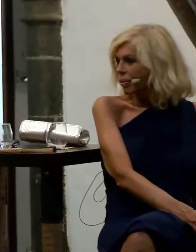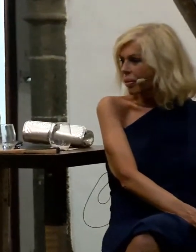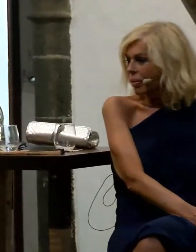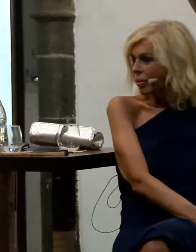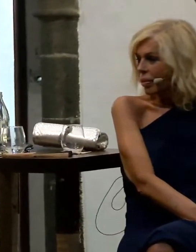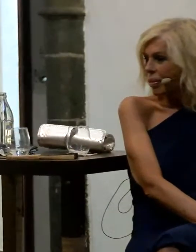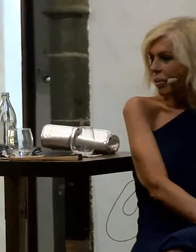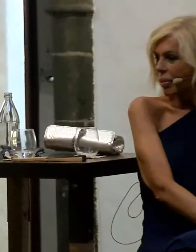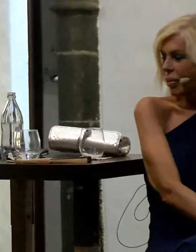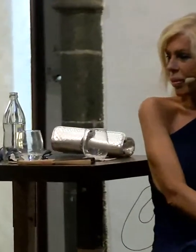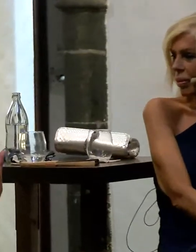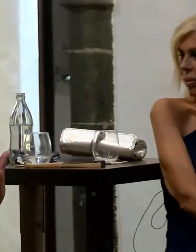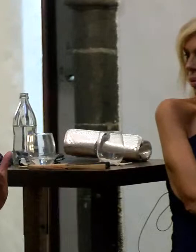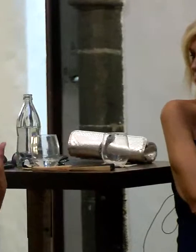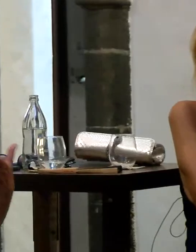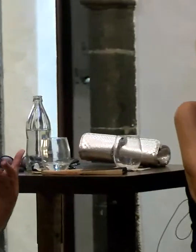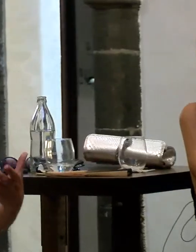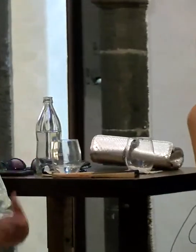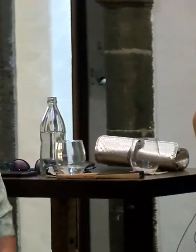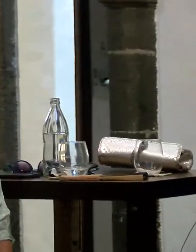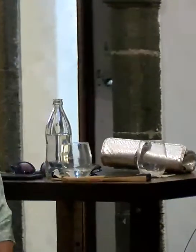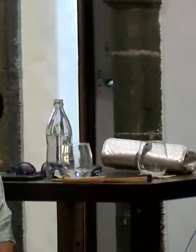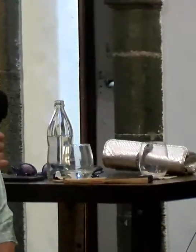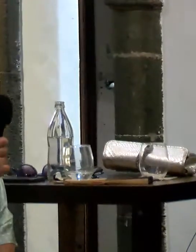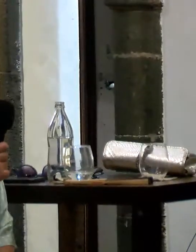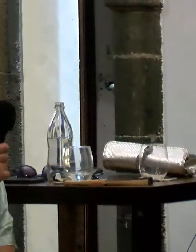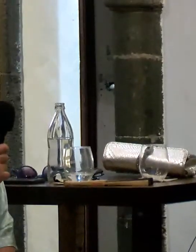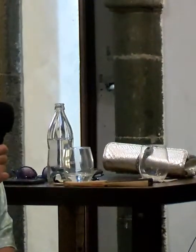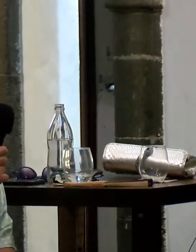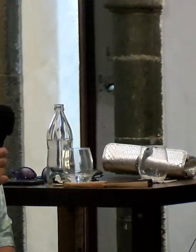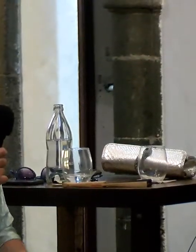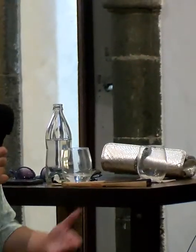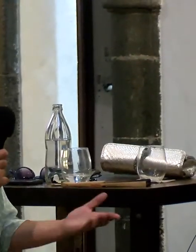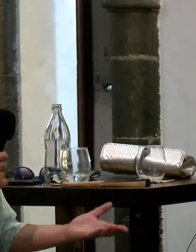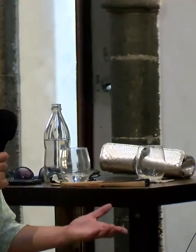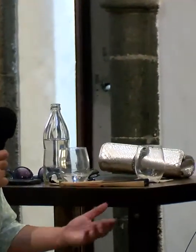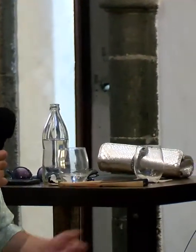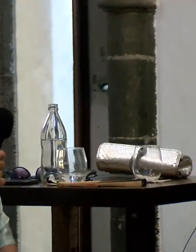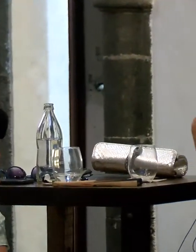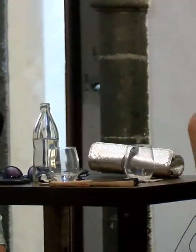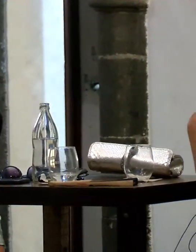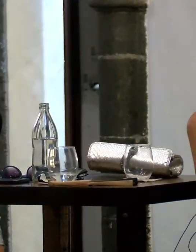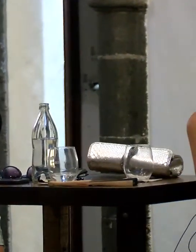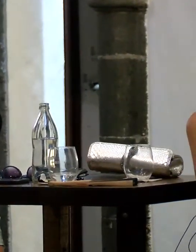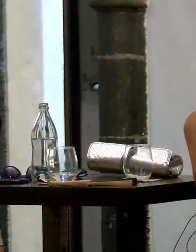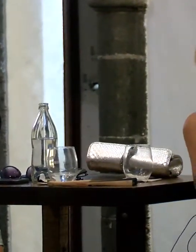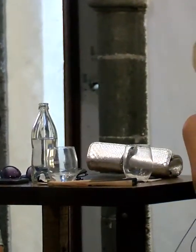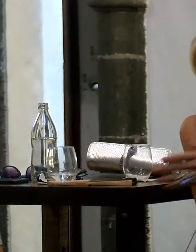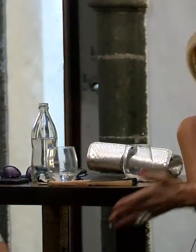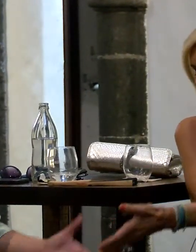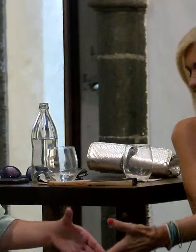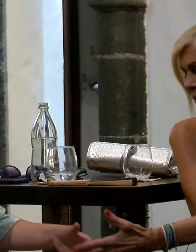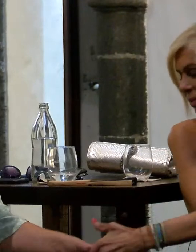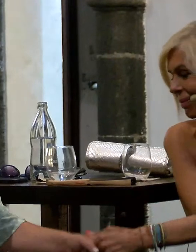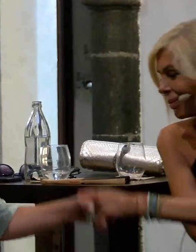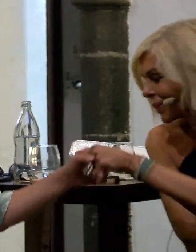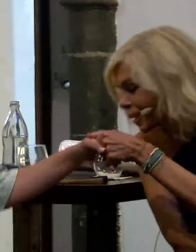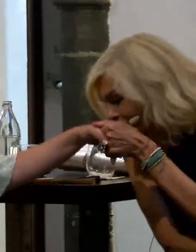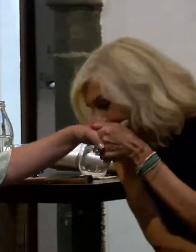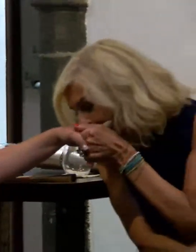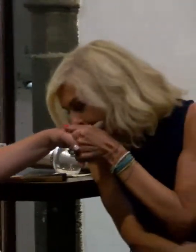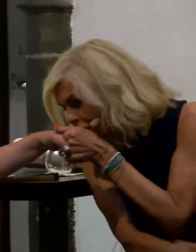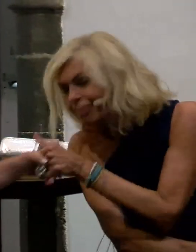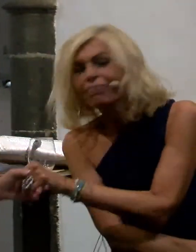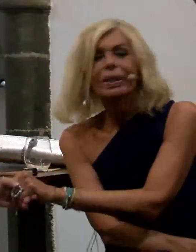trabajemos hacia una sociedad cada vez más justa y más equitativa tú has inaugurado esta semana te esperamos